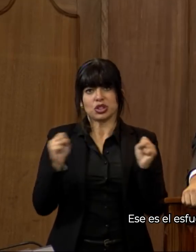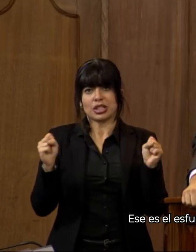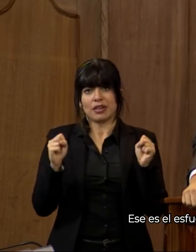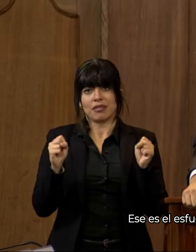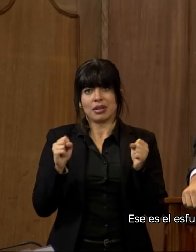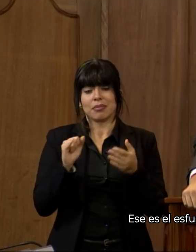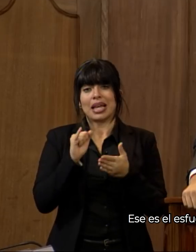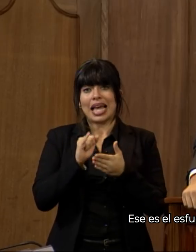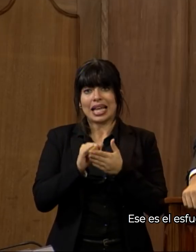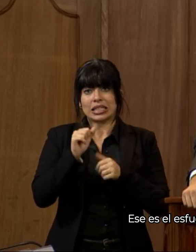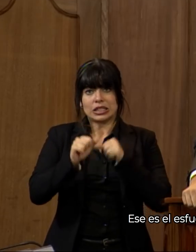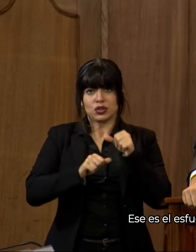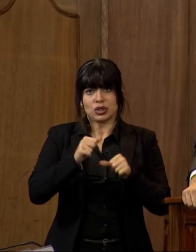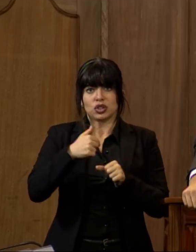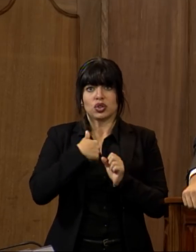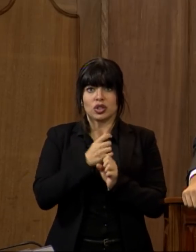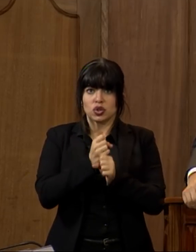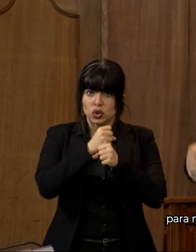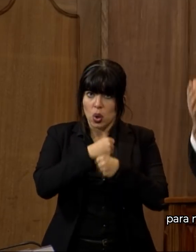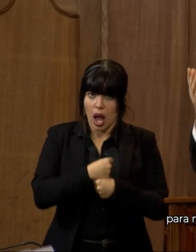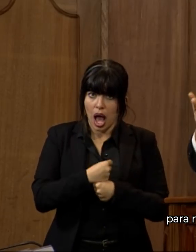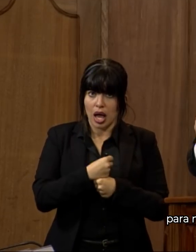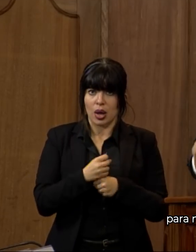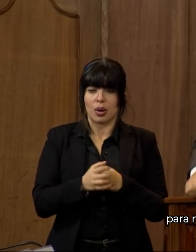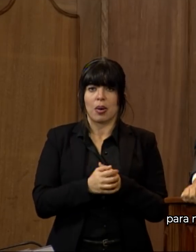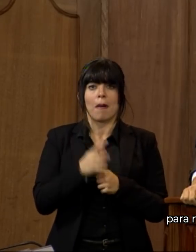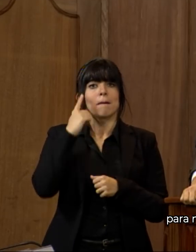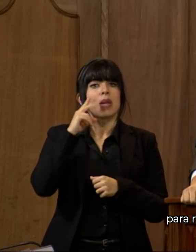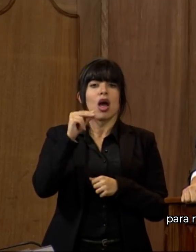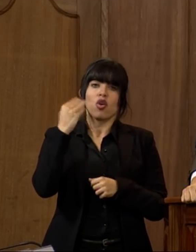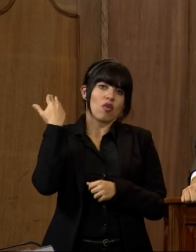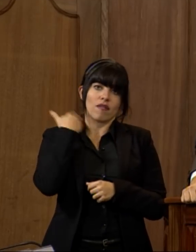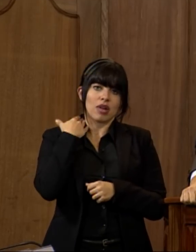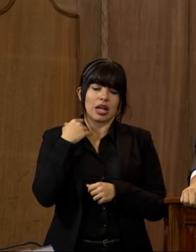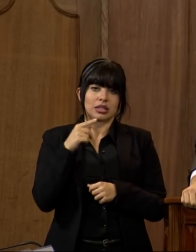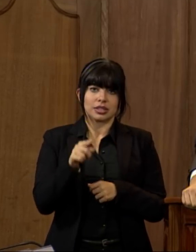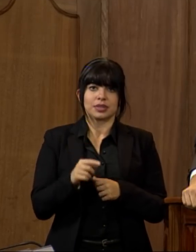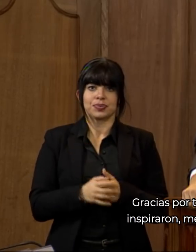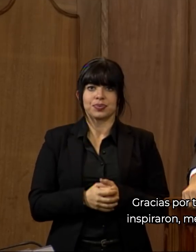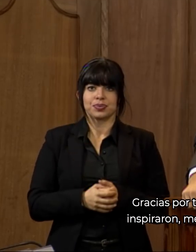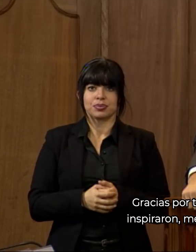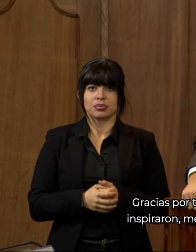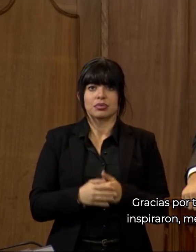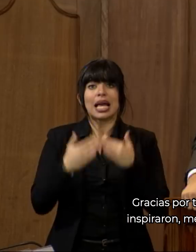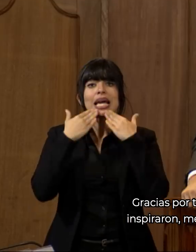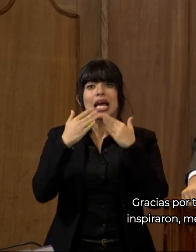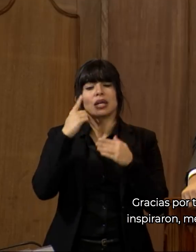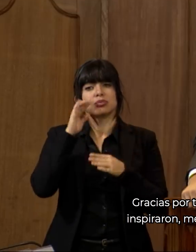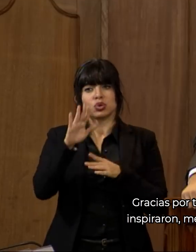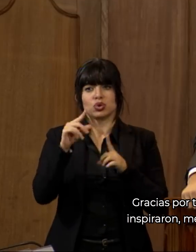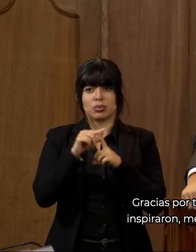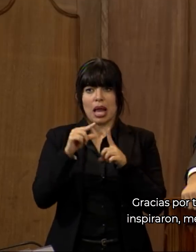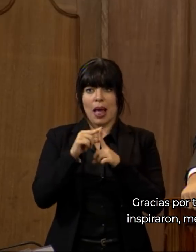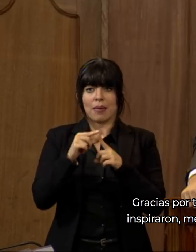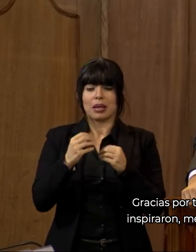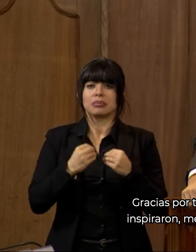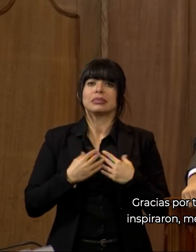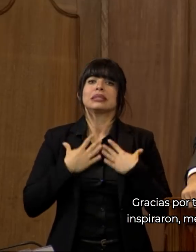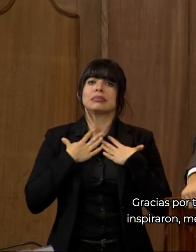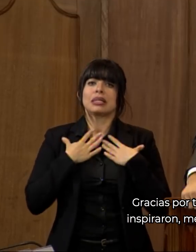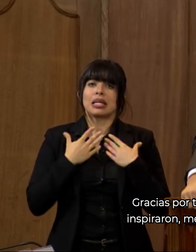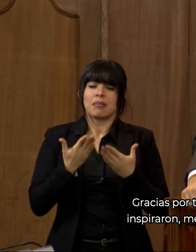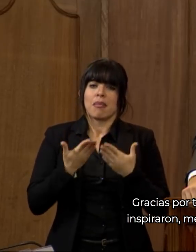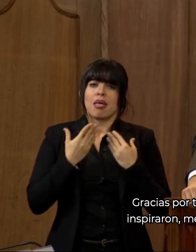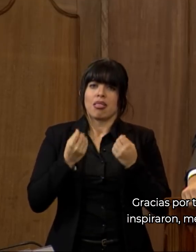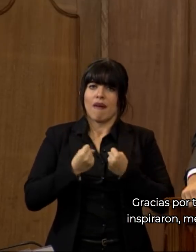Ese es el esfuerzo que yo hago para no fallarte. Gracias por tus palabras. Me inspiraron, me